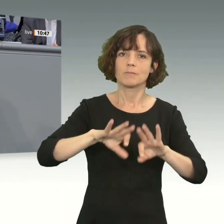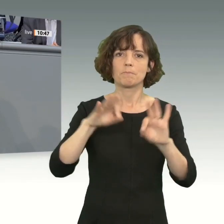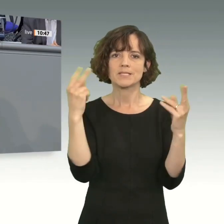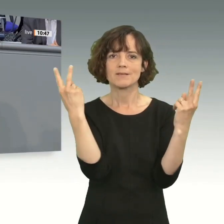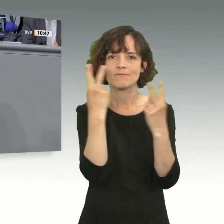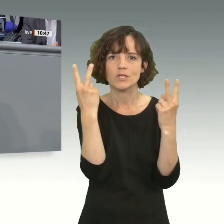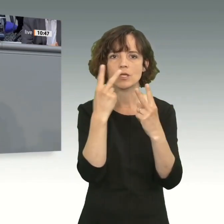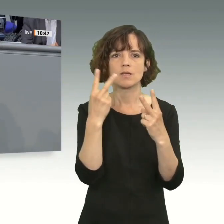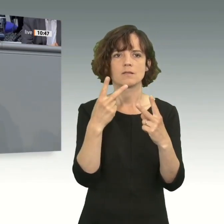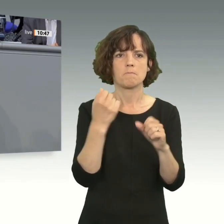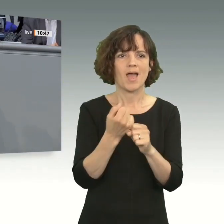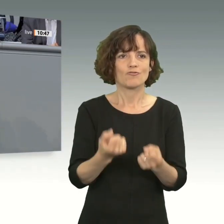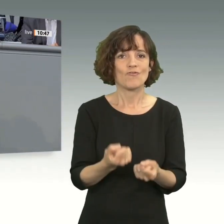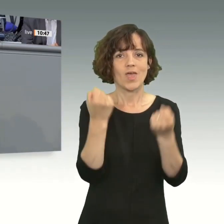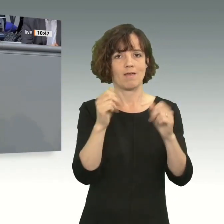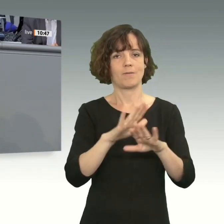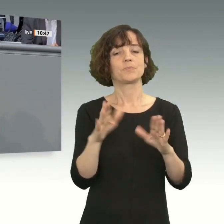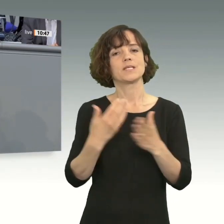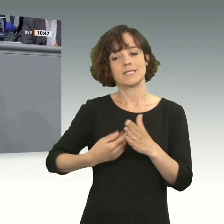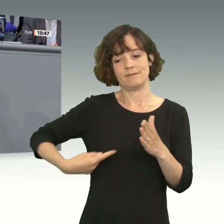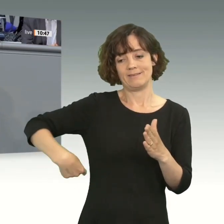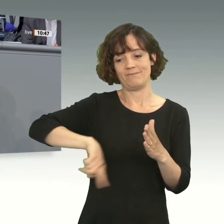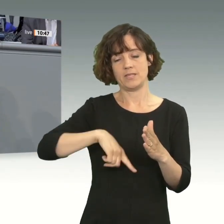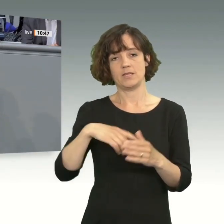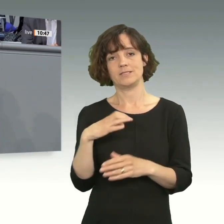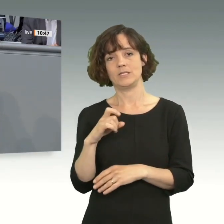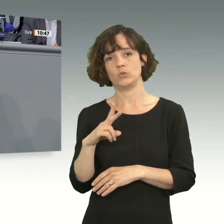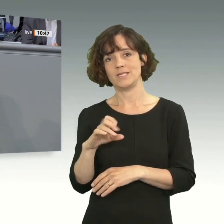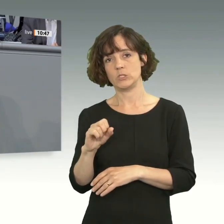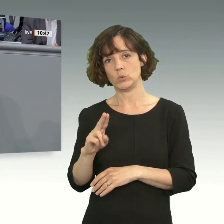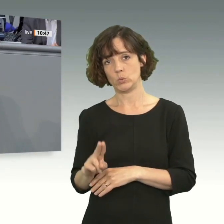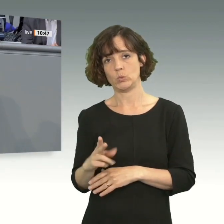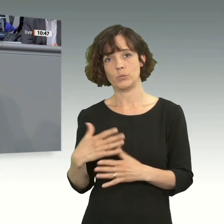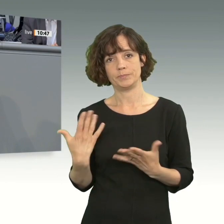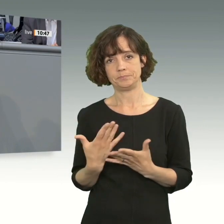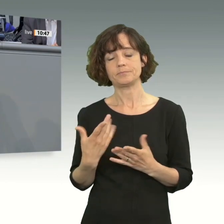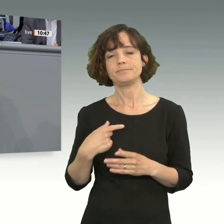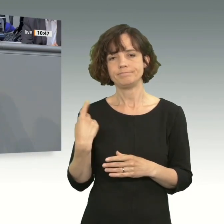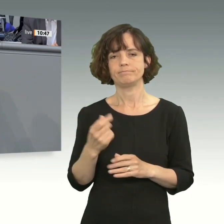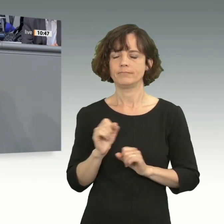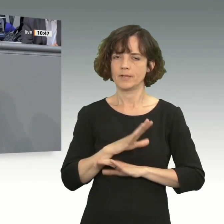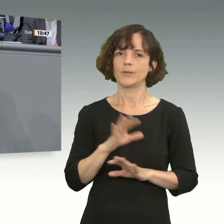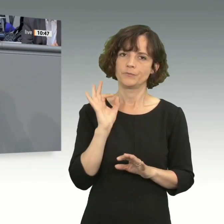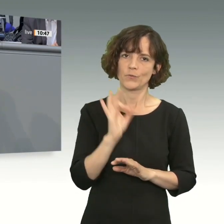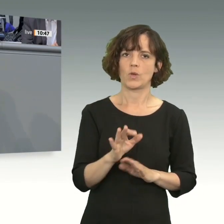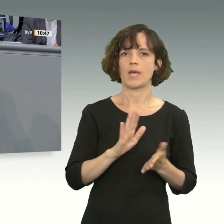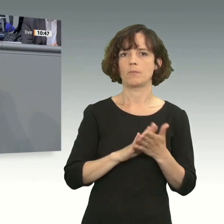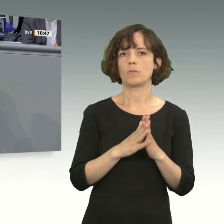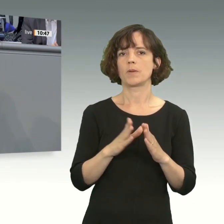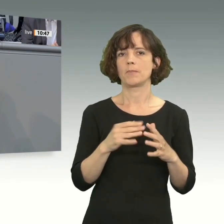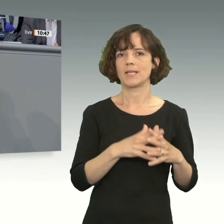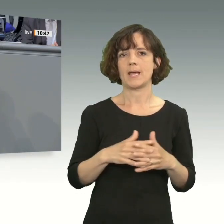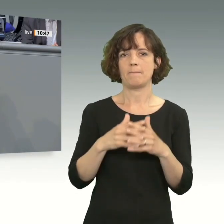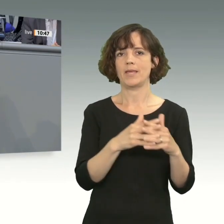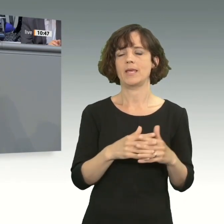Hürden aufbauen. Und deshalb waren wir es, die Union, CDU und CSU, die für das Abkommen mit den USA